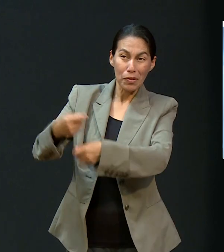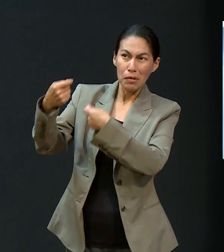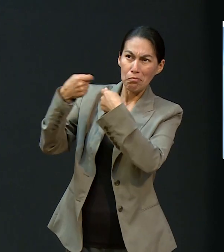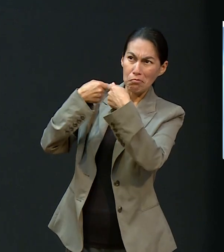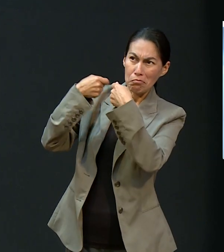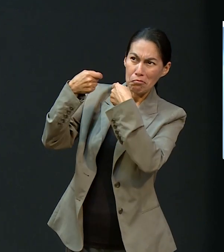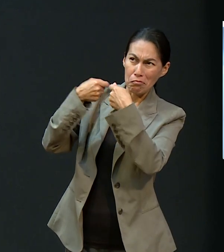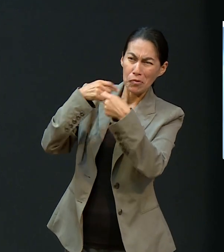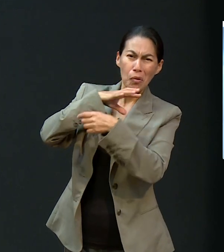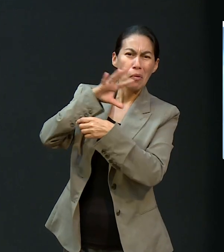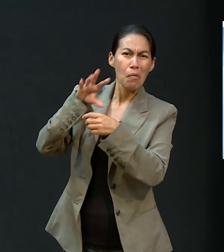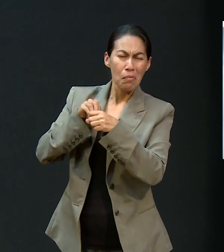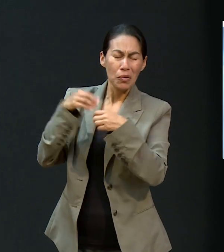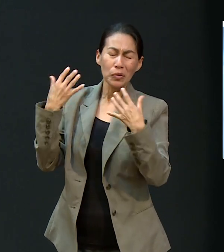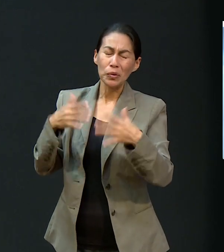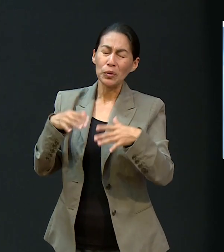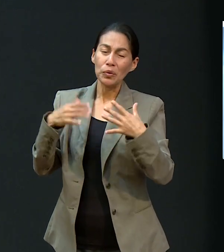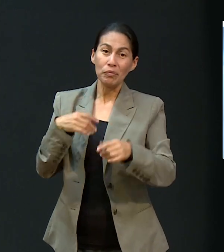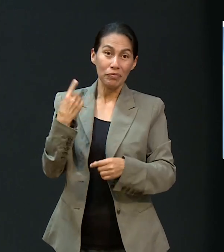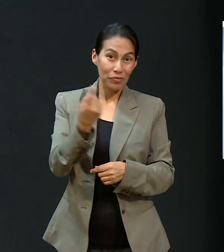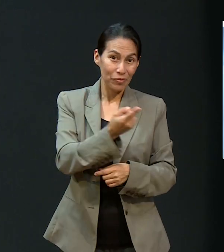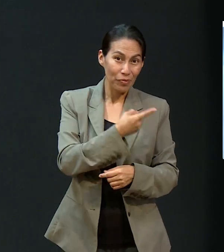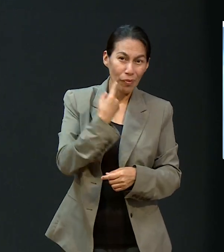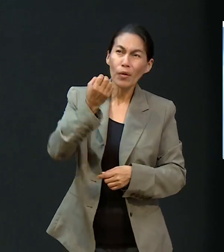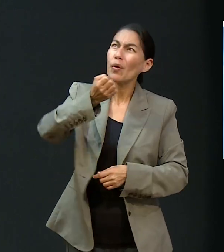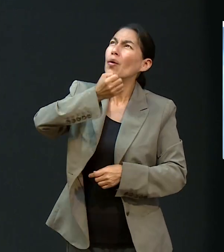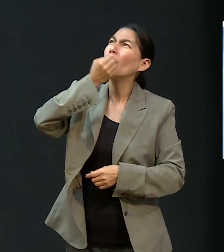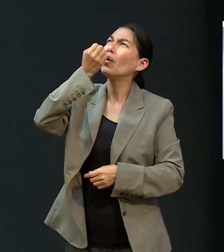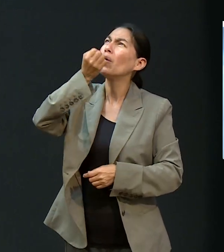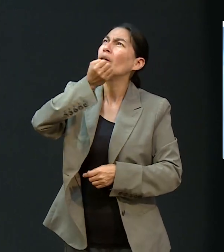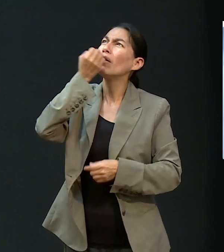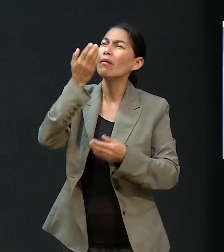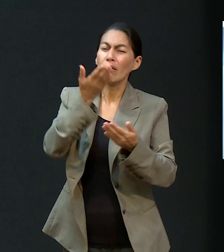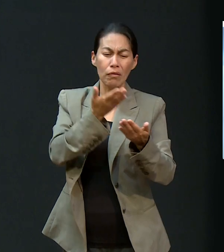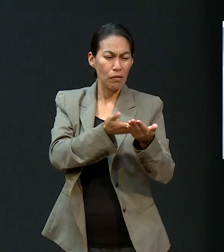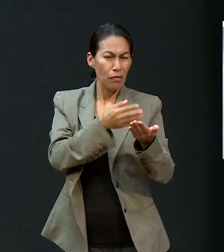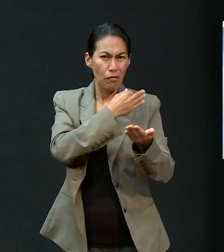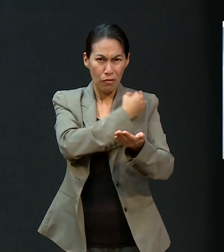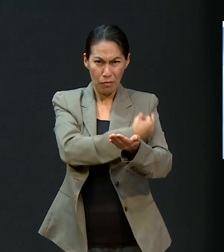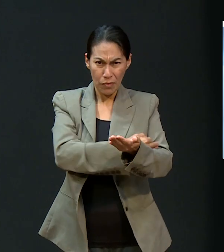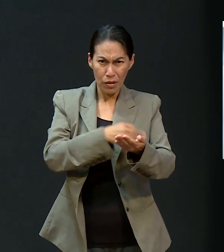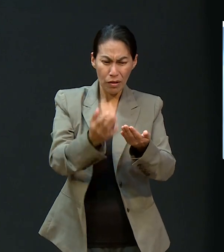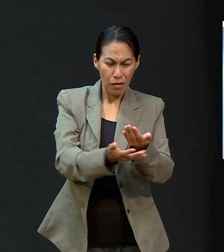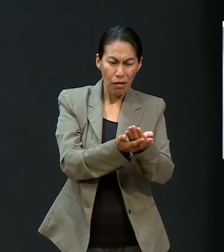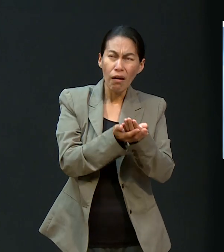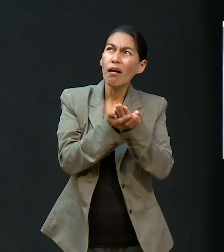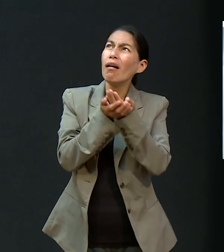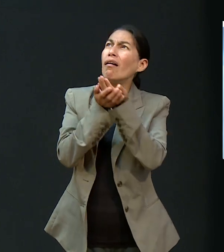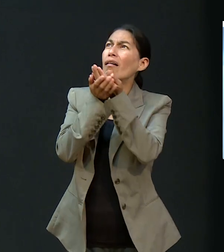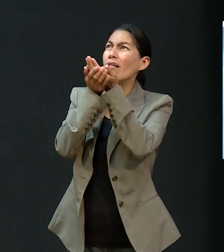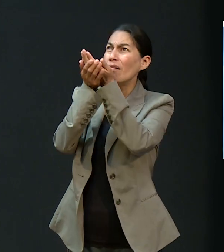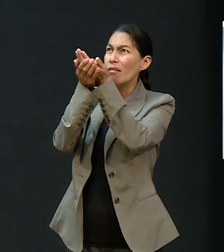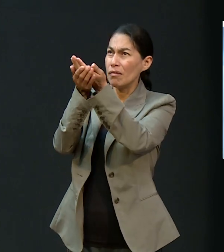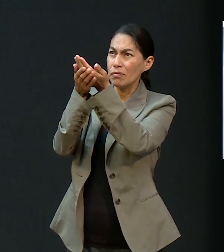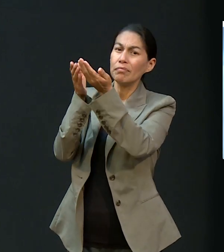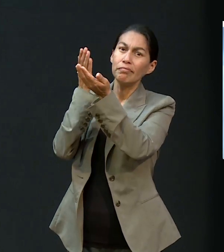nuestra familia, si en oración lo hemos encomendado, las hemos encomendado a Dios. Esta noche